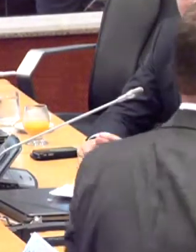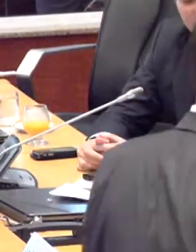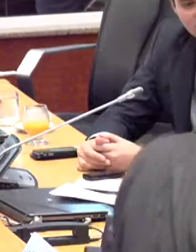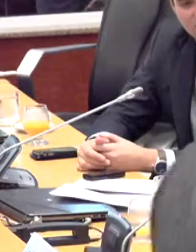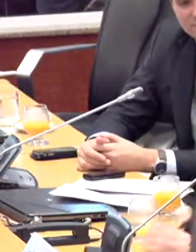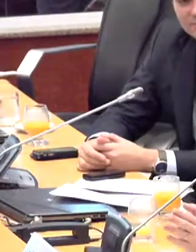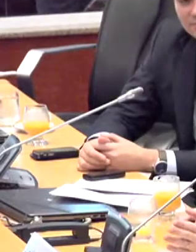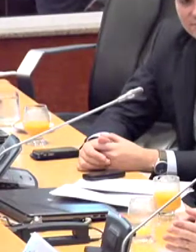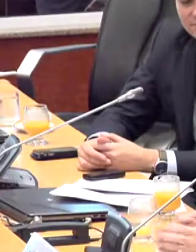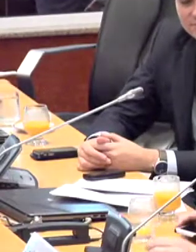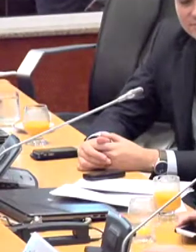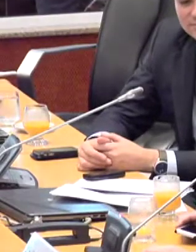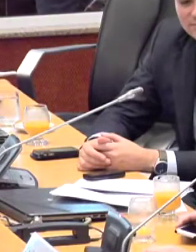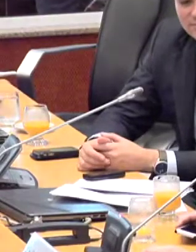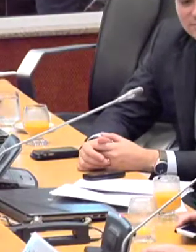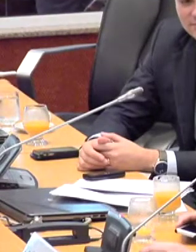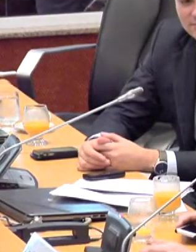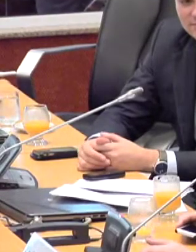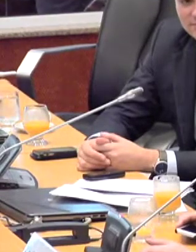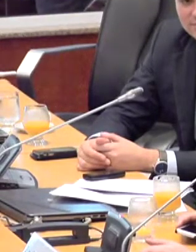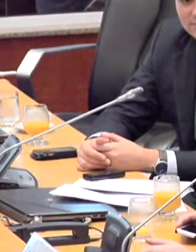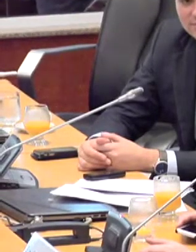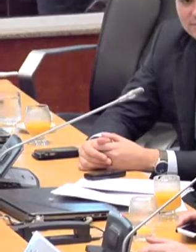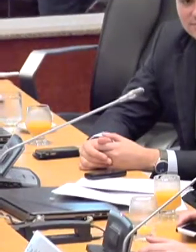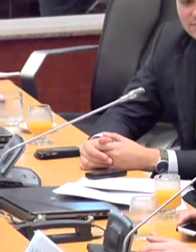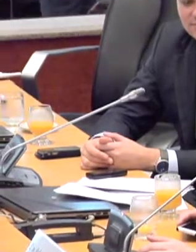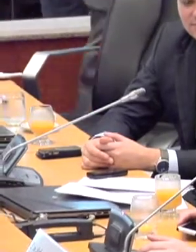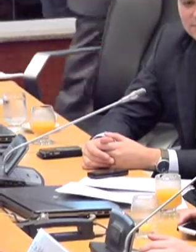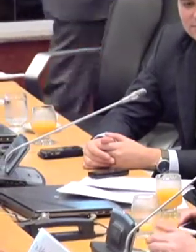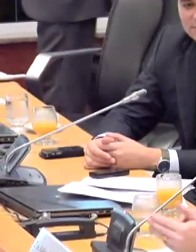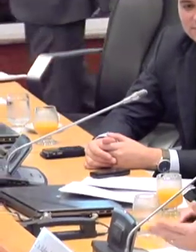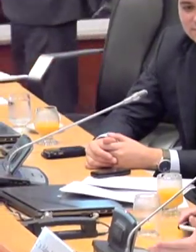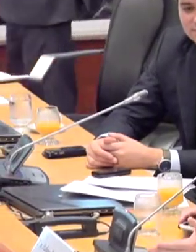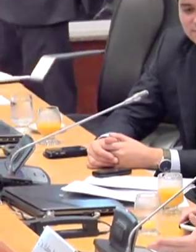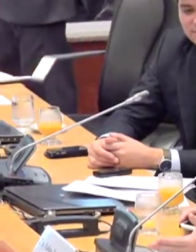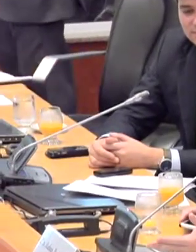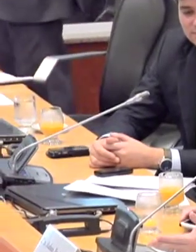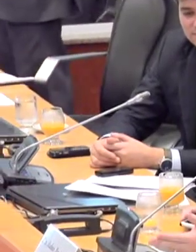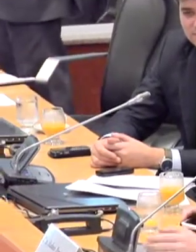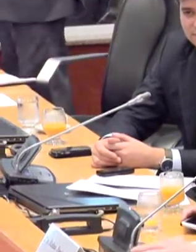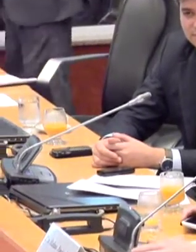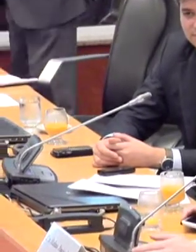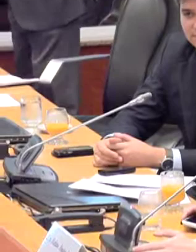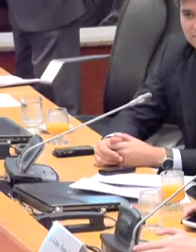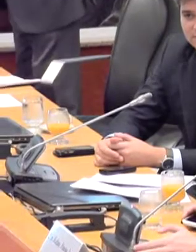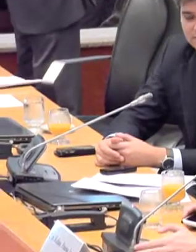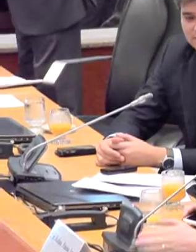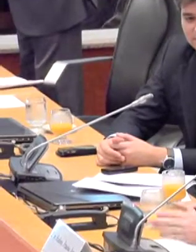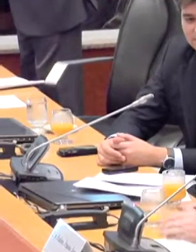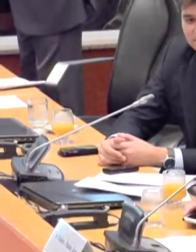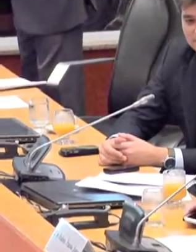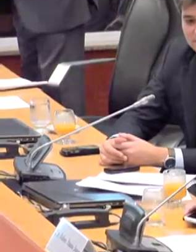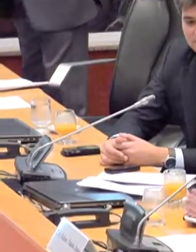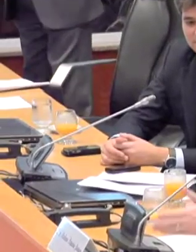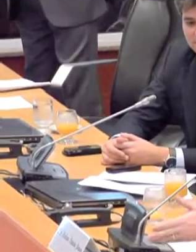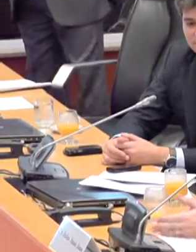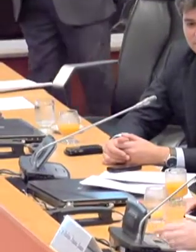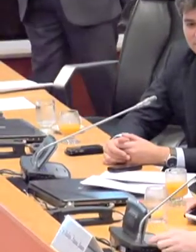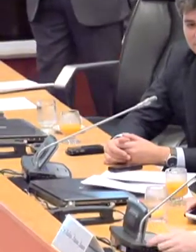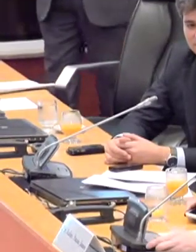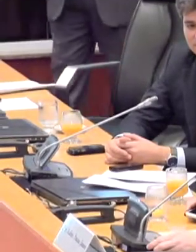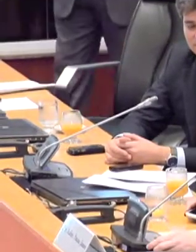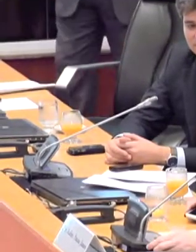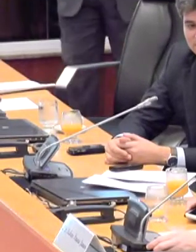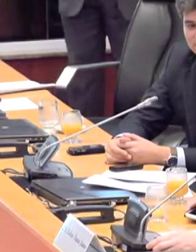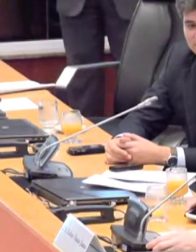também cumprimentá-la enquanto presidente do partido, o PPS não ficará sem representante na Assembleia, a Exª vai para Brasília,